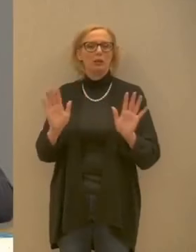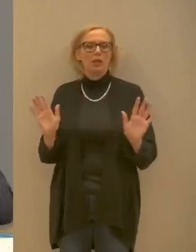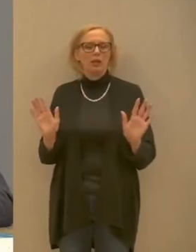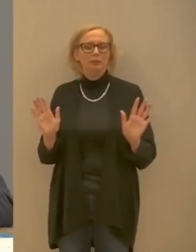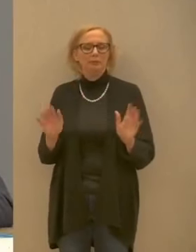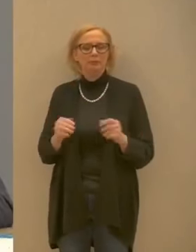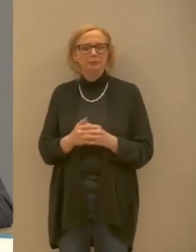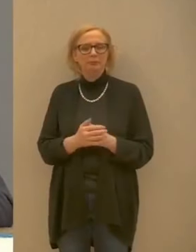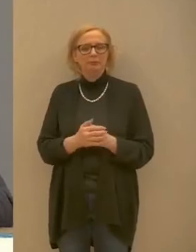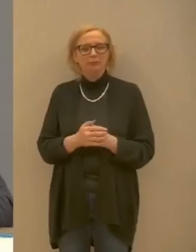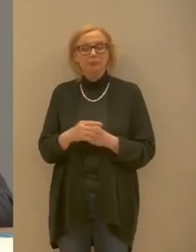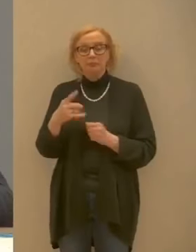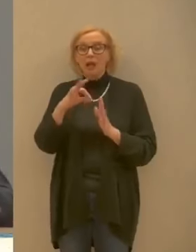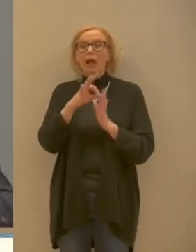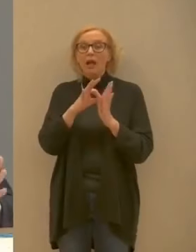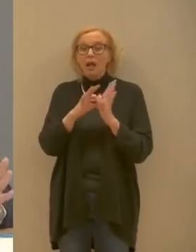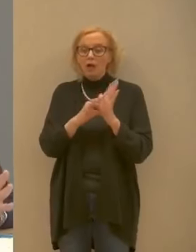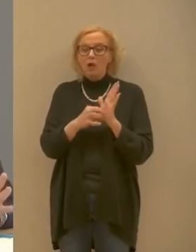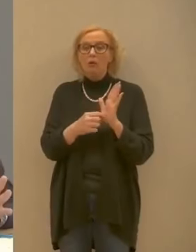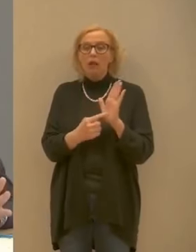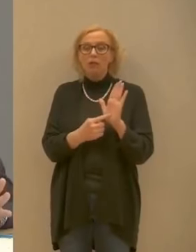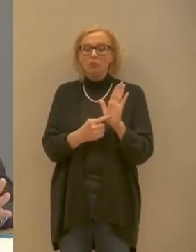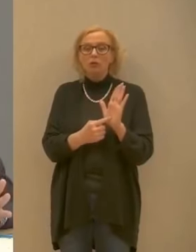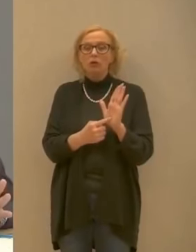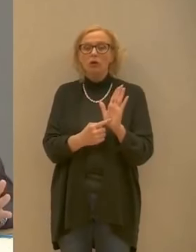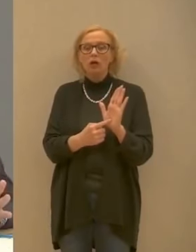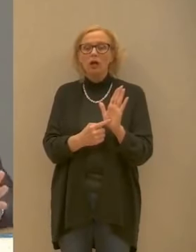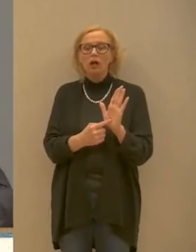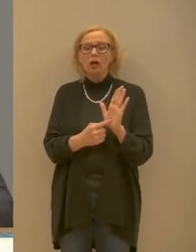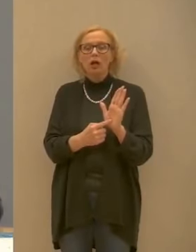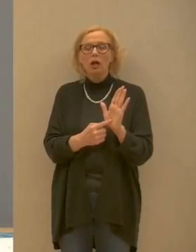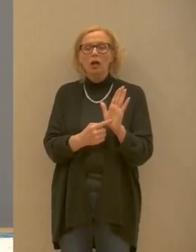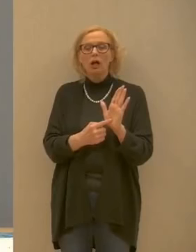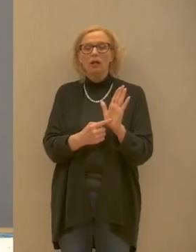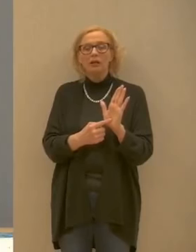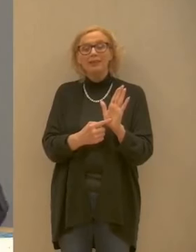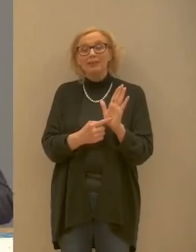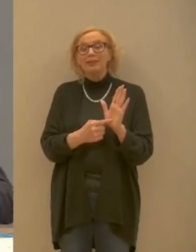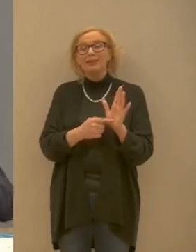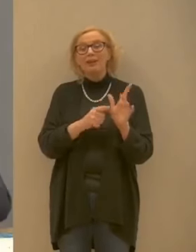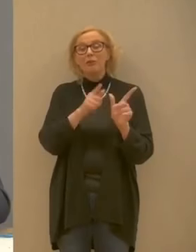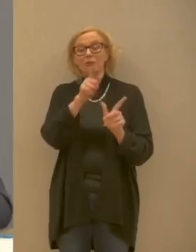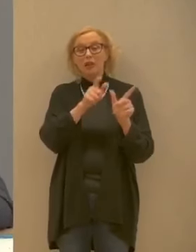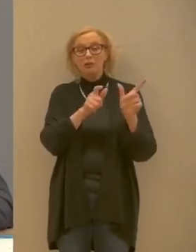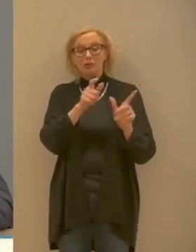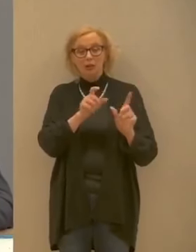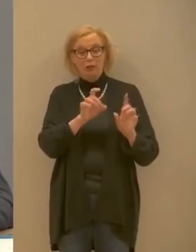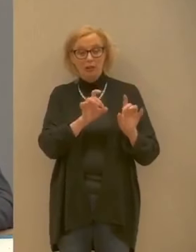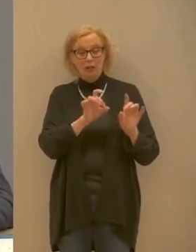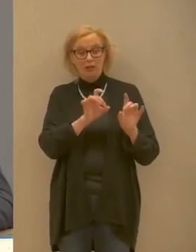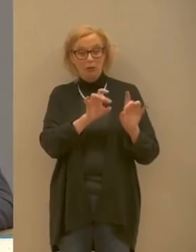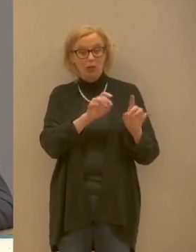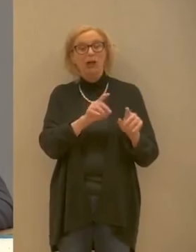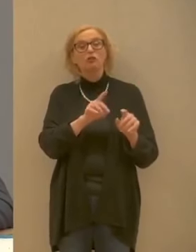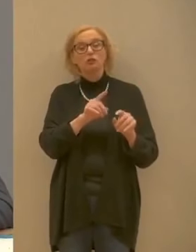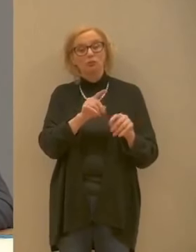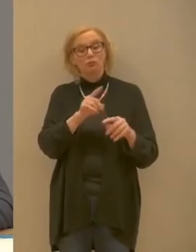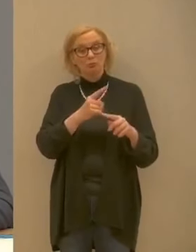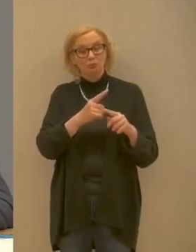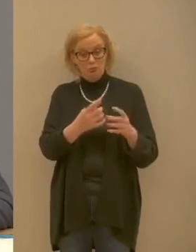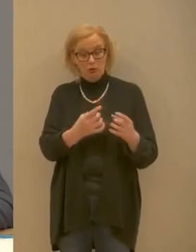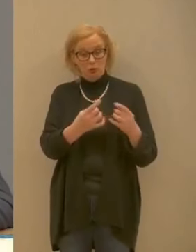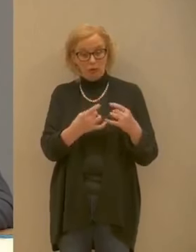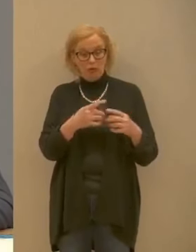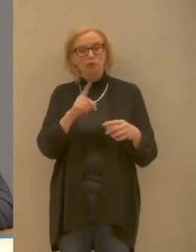E questa è una regola che va soprattutto sia a tutela del contagio, ma anche delle tante persone che lavorano oggi all